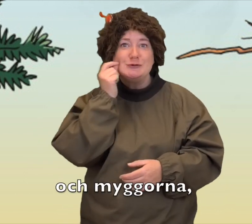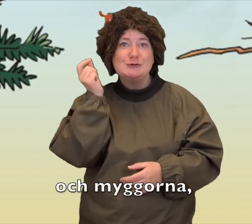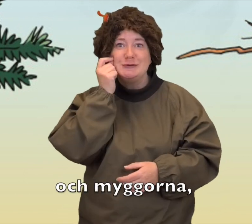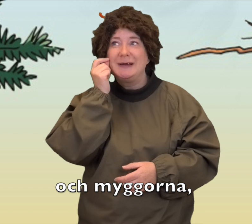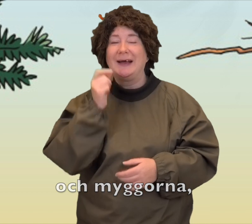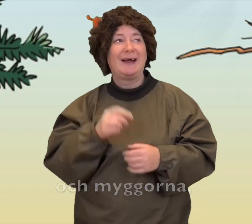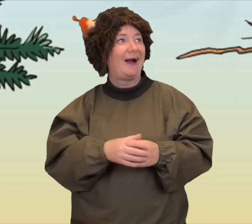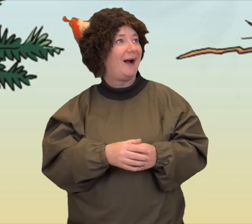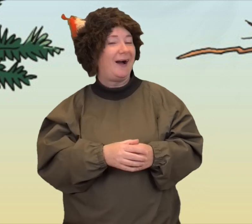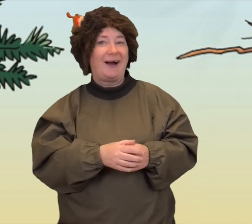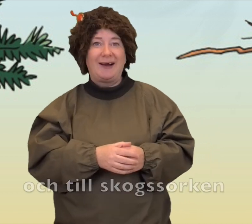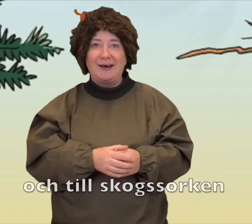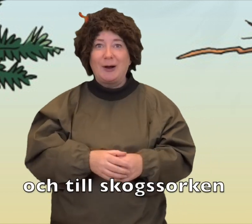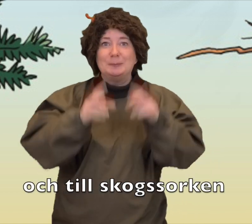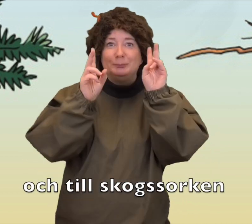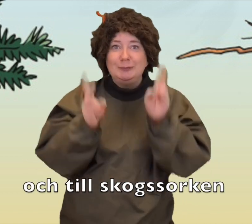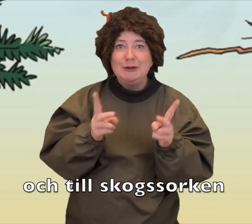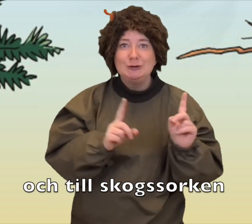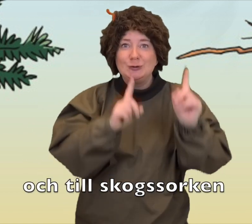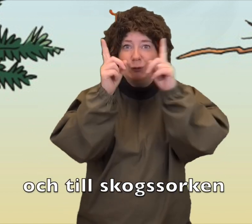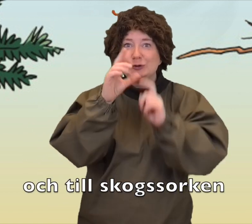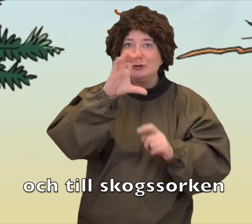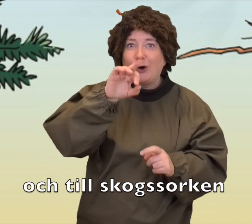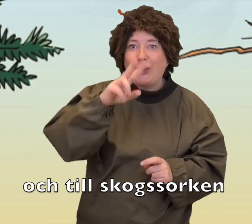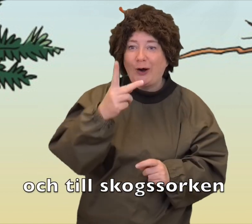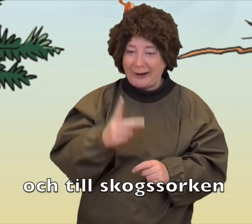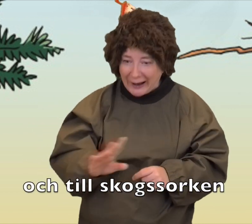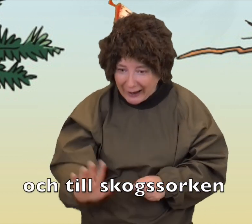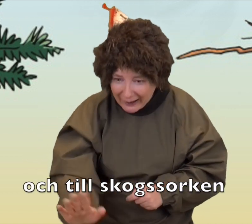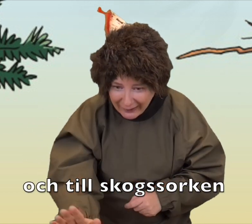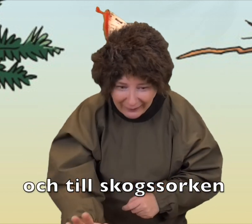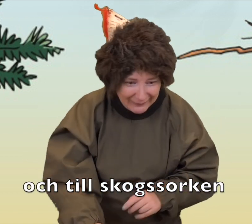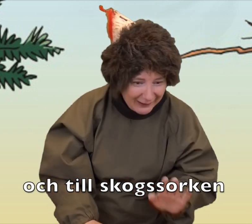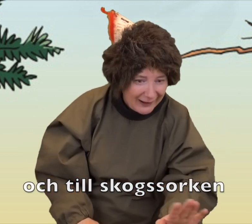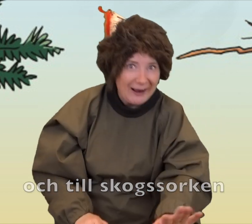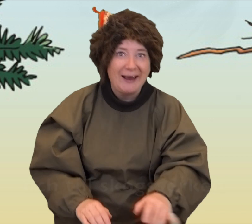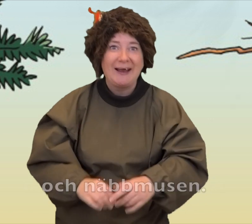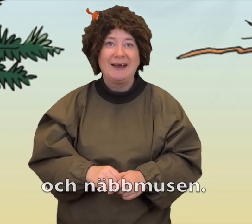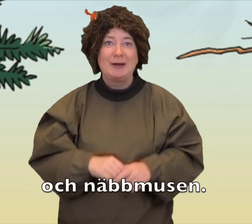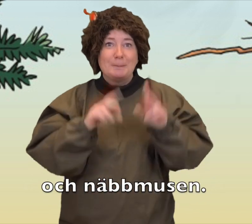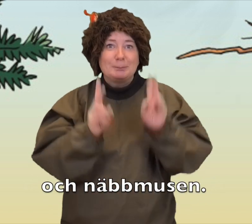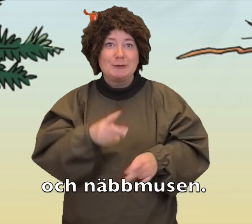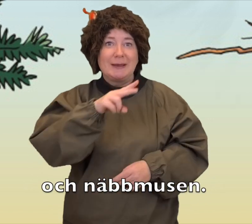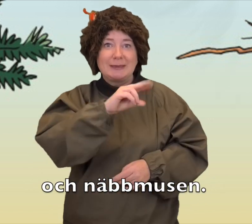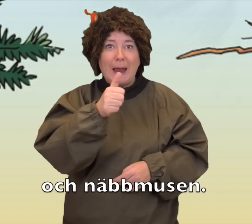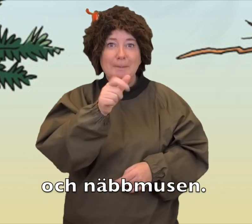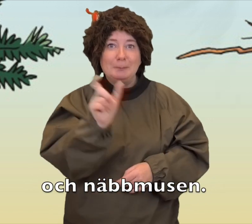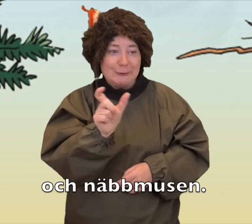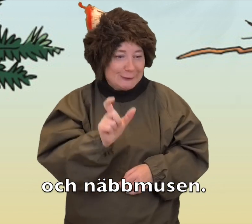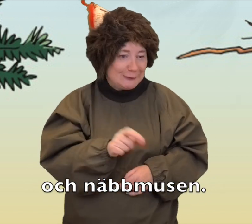och till skogssorken och näbbmusen.